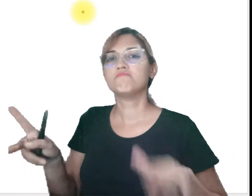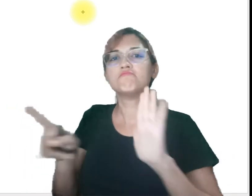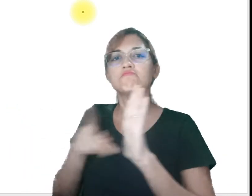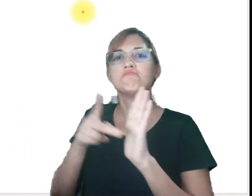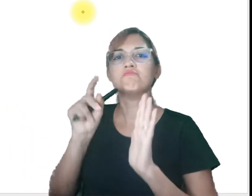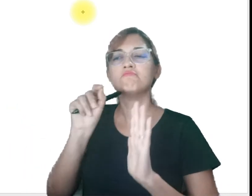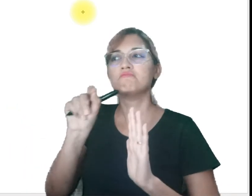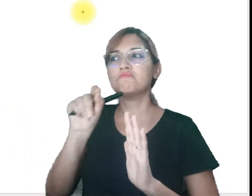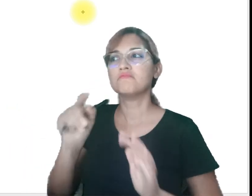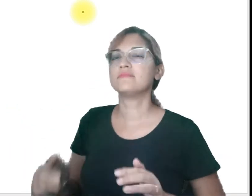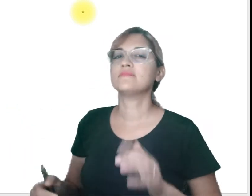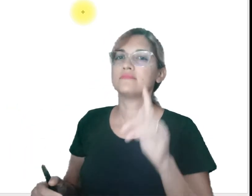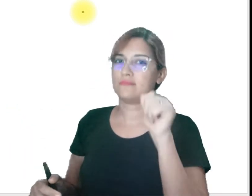A bolsa é da mulher.